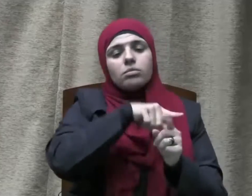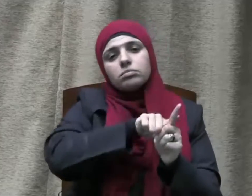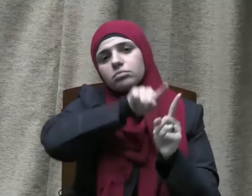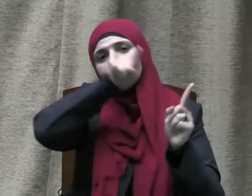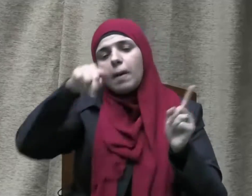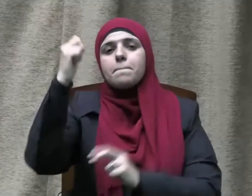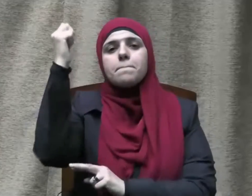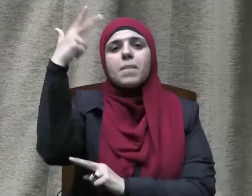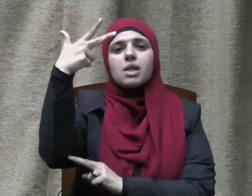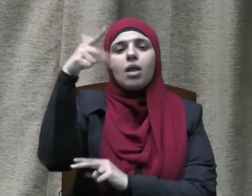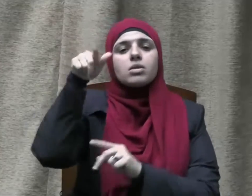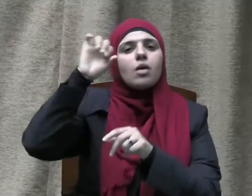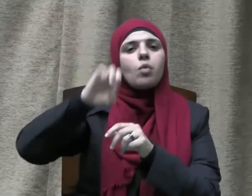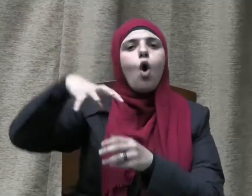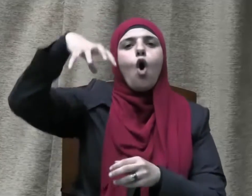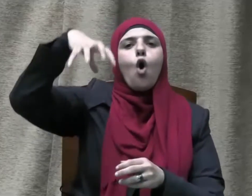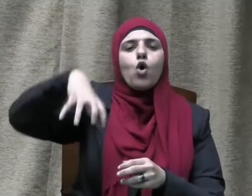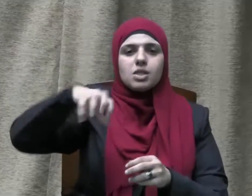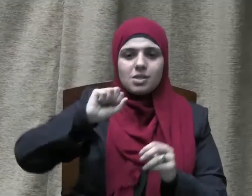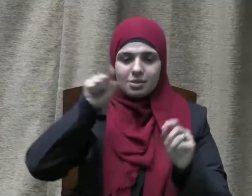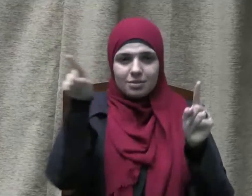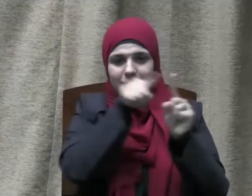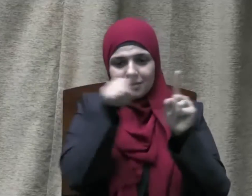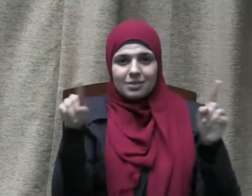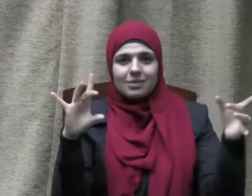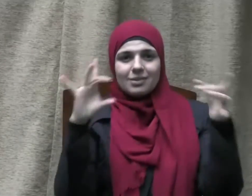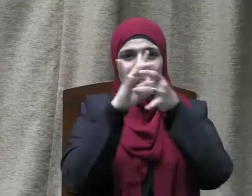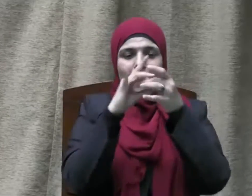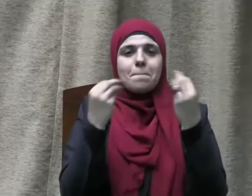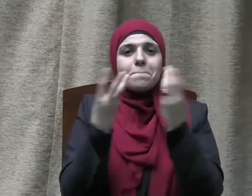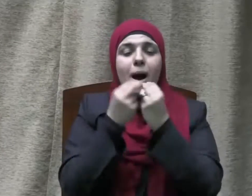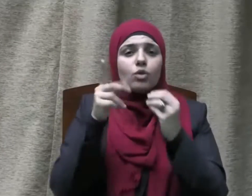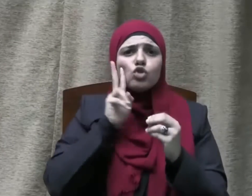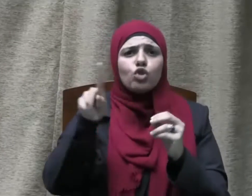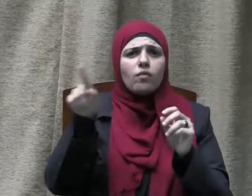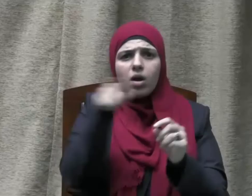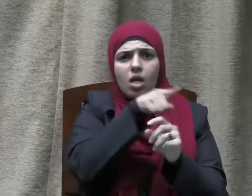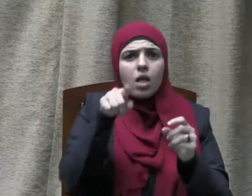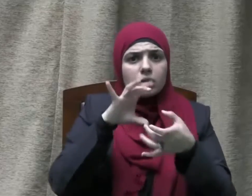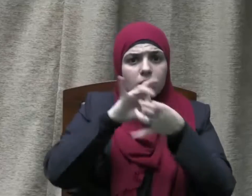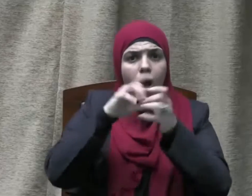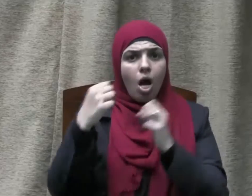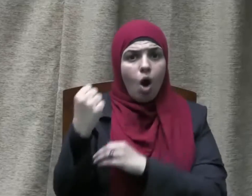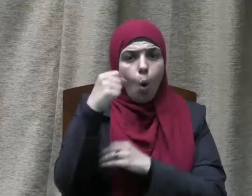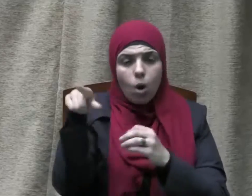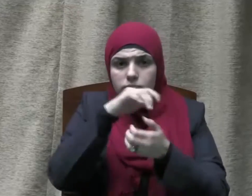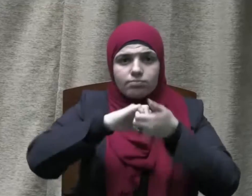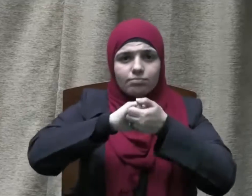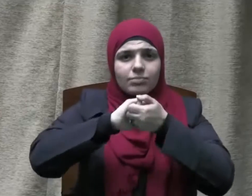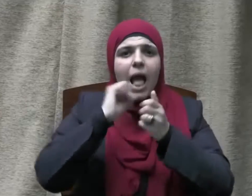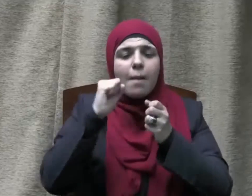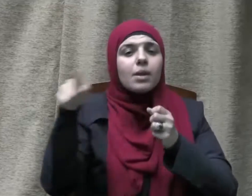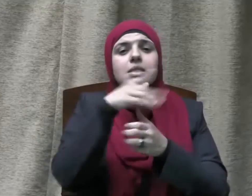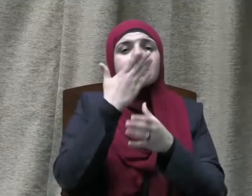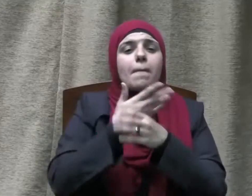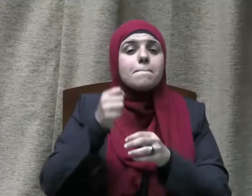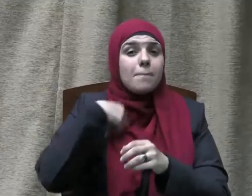الأقصى بالقدس الشريف وإظهار العلاقة القوية بينهما فالمسجد الحرام